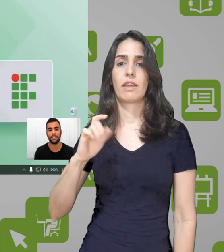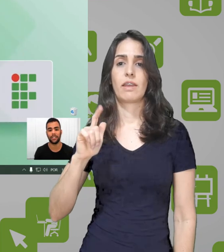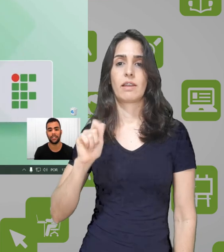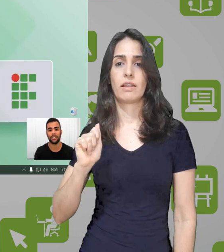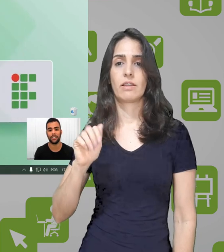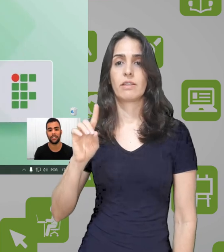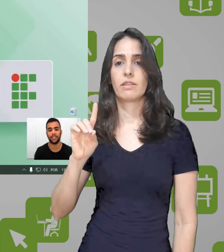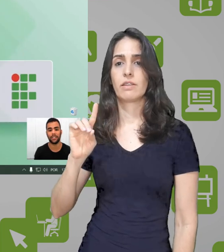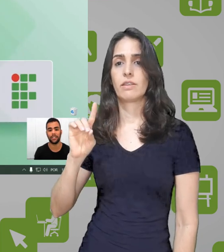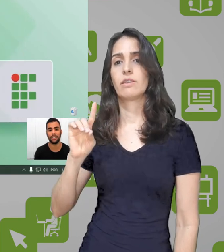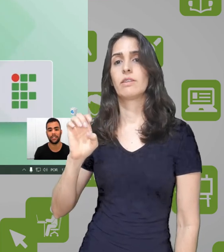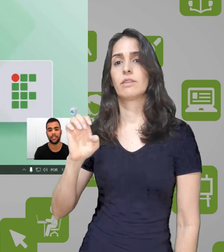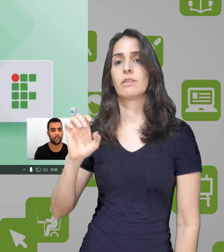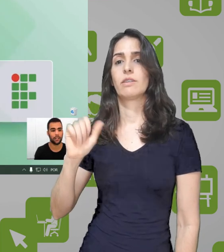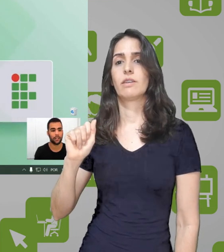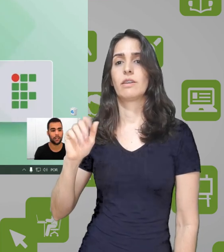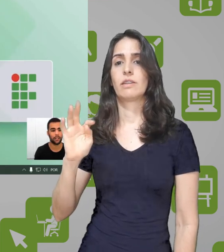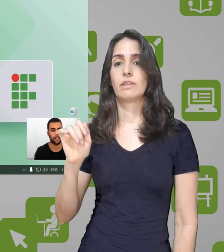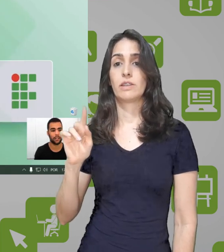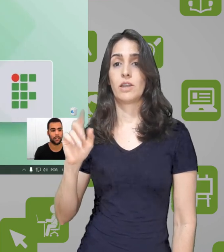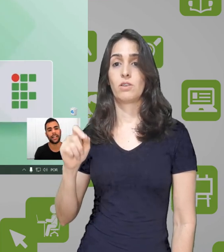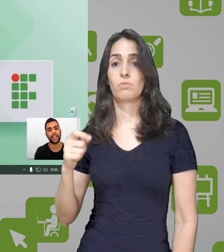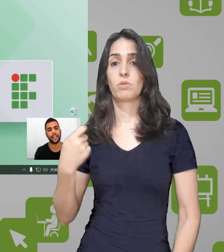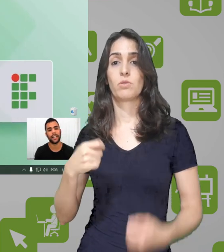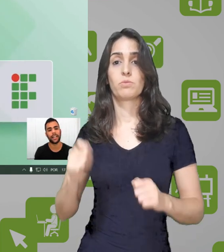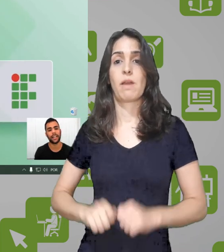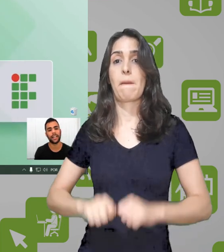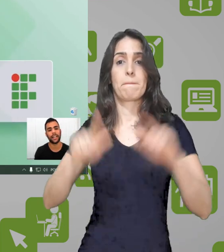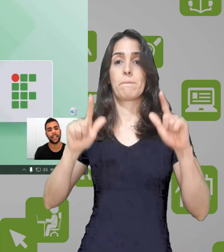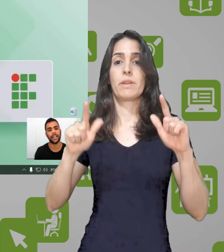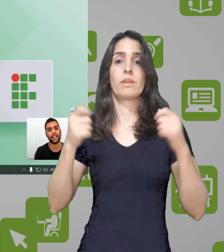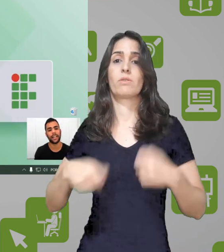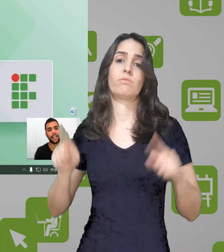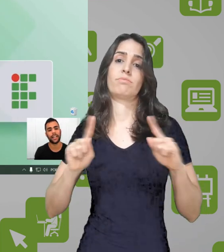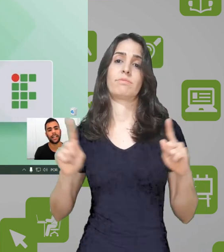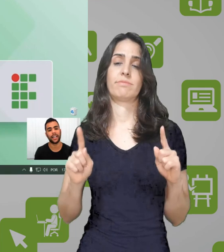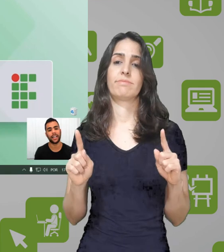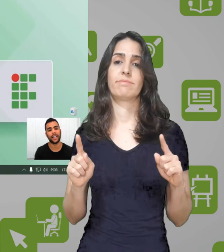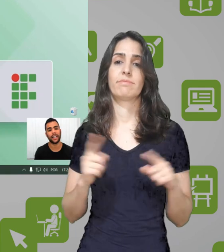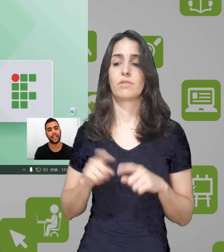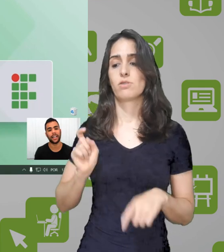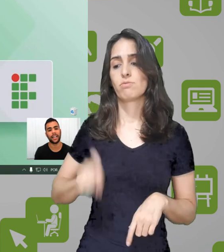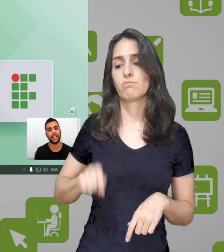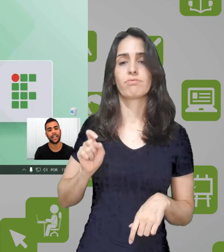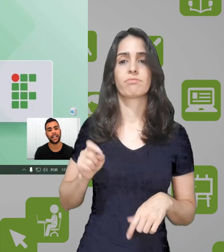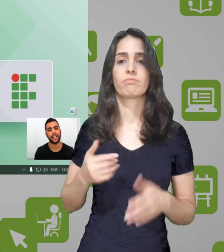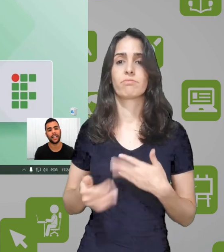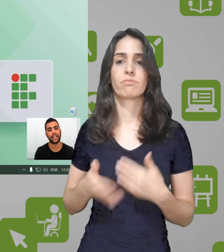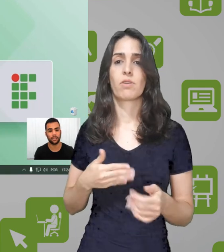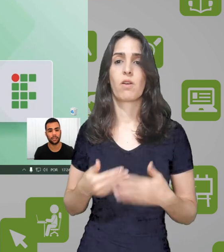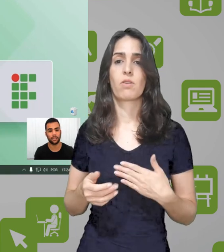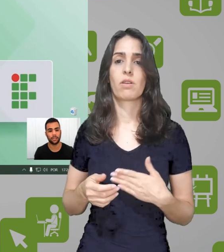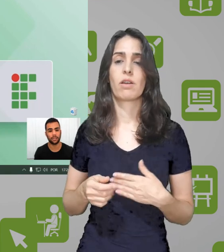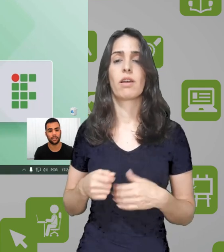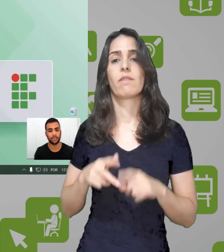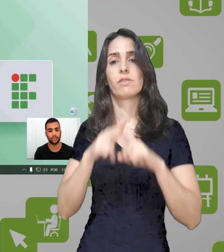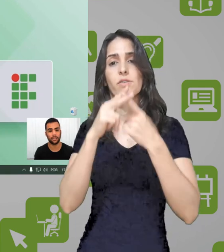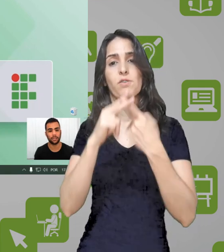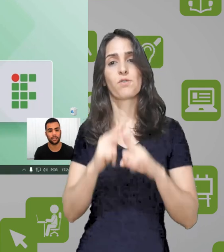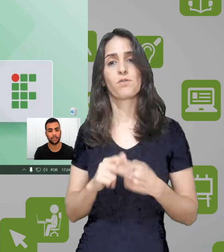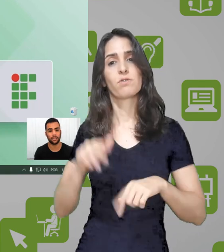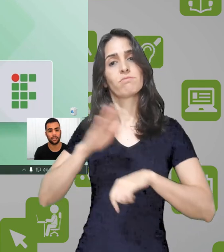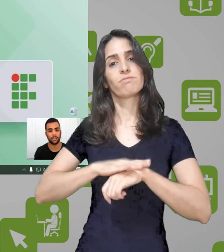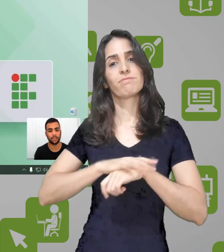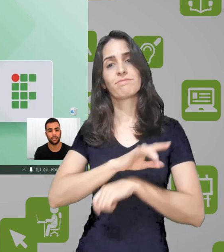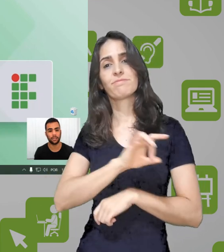virem aqui em configurações e configurar uma tecla de atalho. Você pode pressionar aqui dentro e pressionar a tecla que você